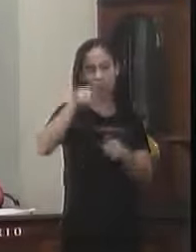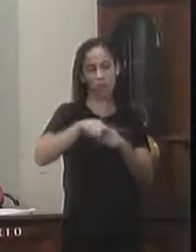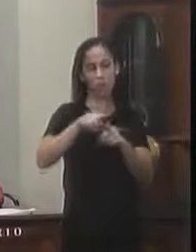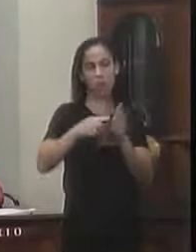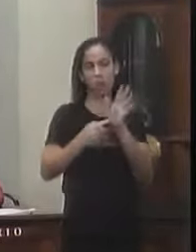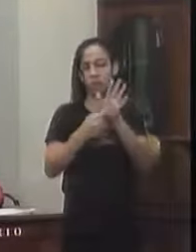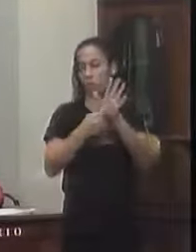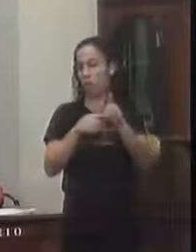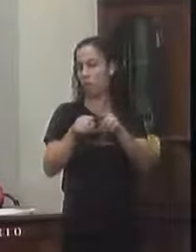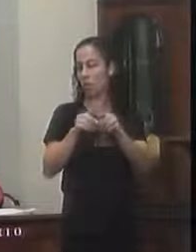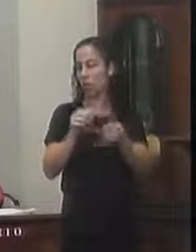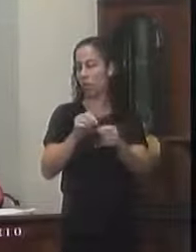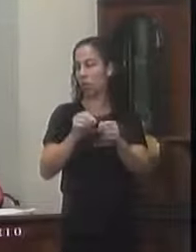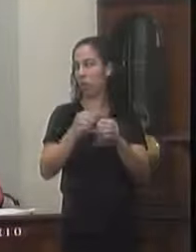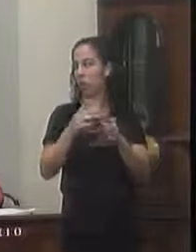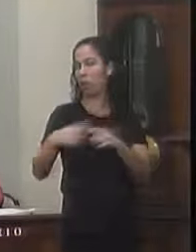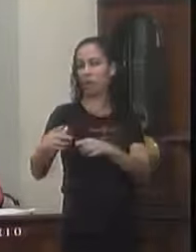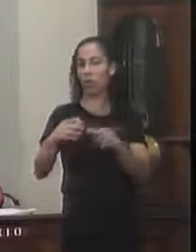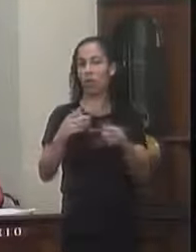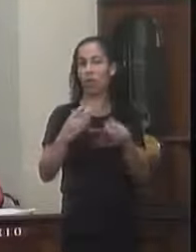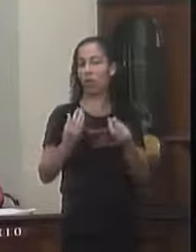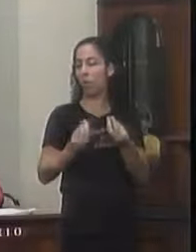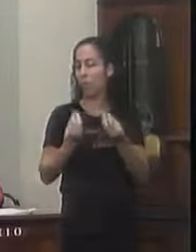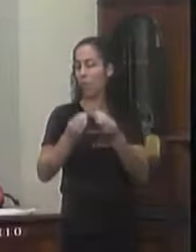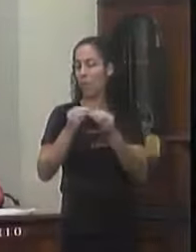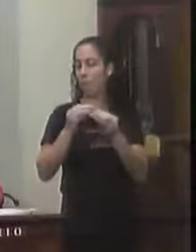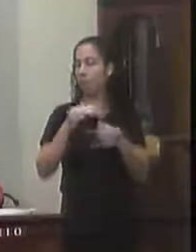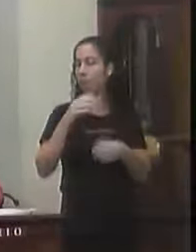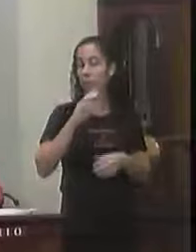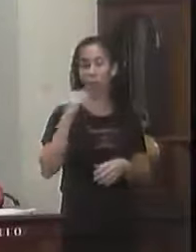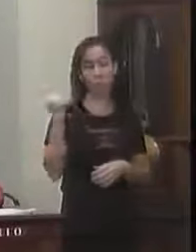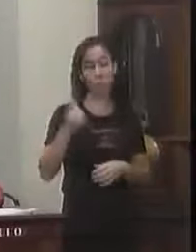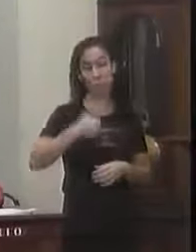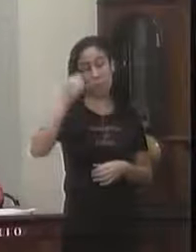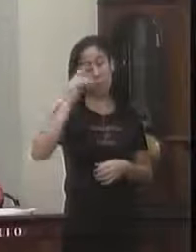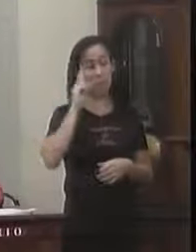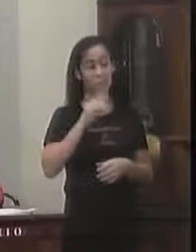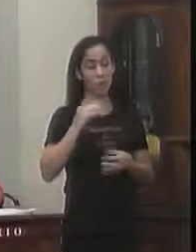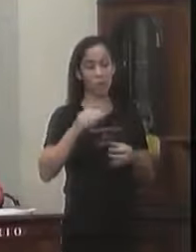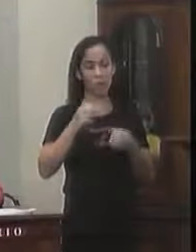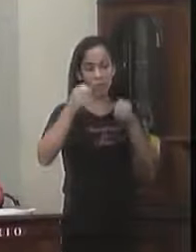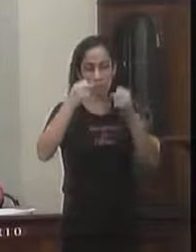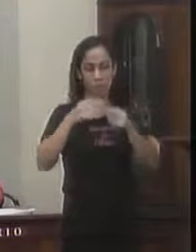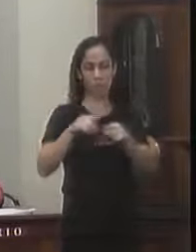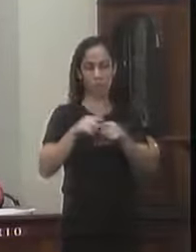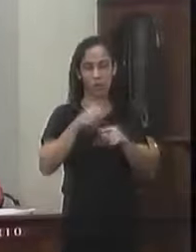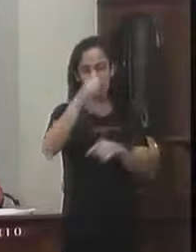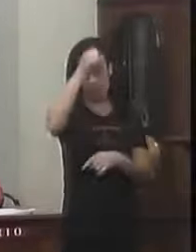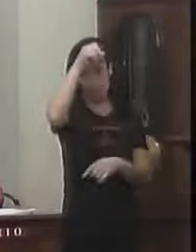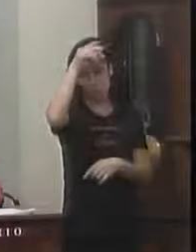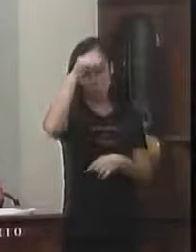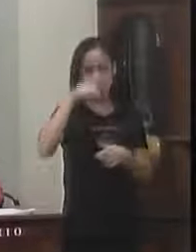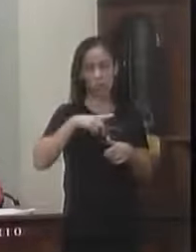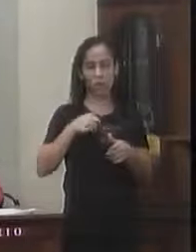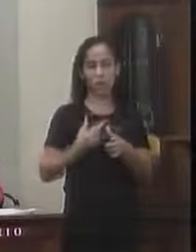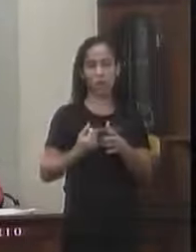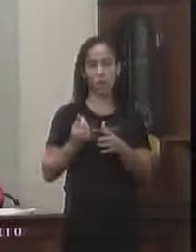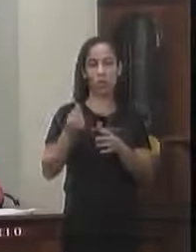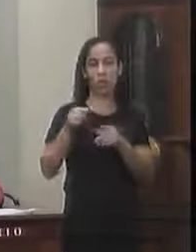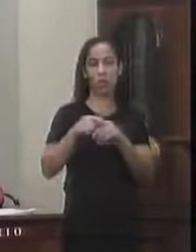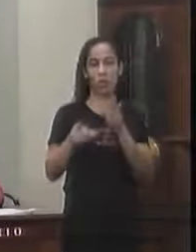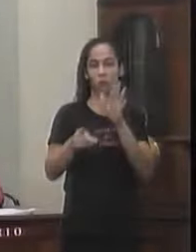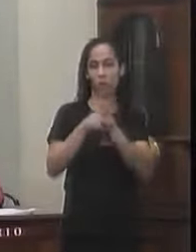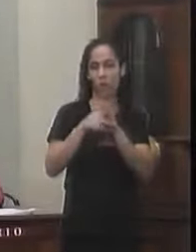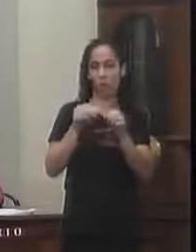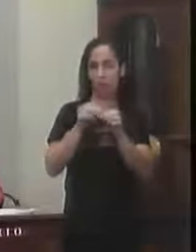Da indicação Realizada em outro local Que seja julgado Mais conveniente Esclarecemos Por oportuno Que a prefeitura Possui recursos logísticos